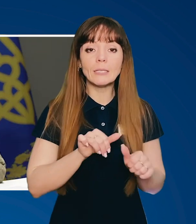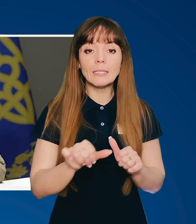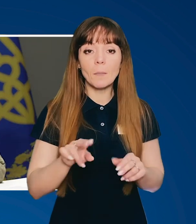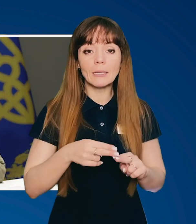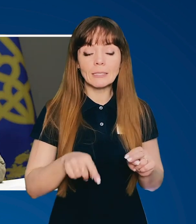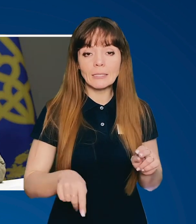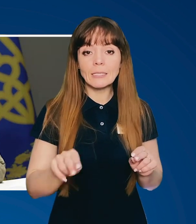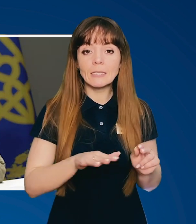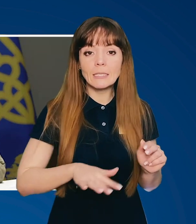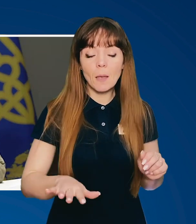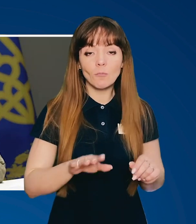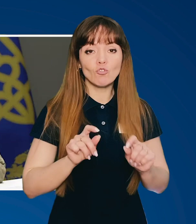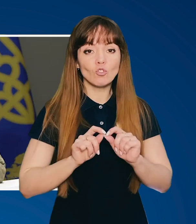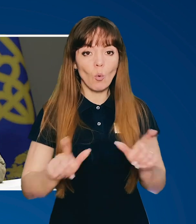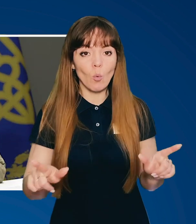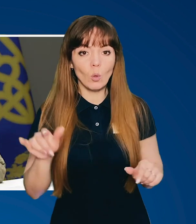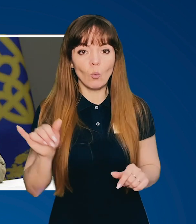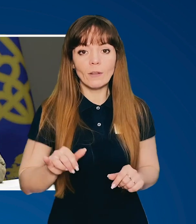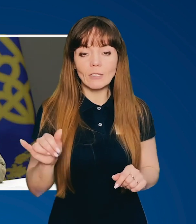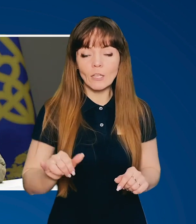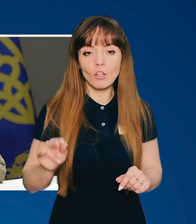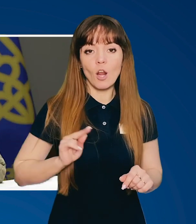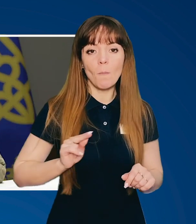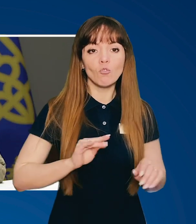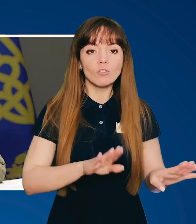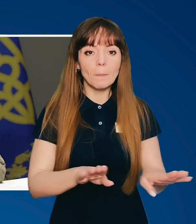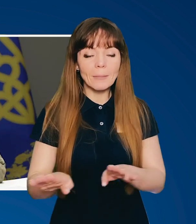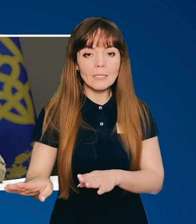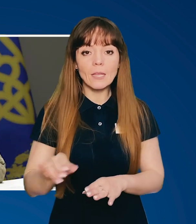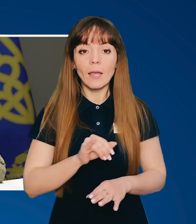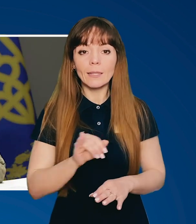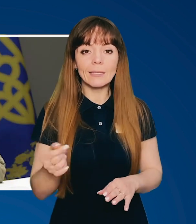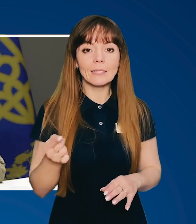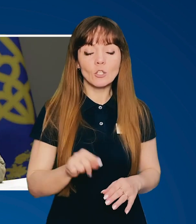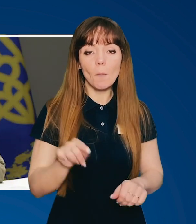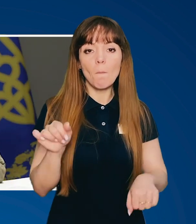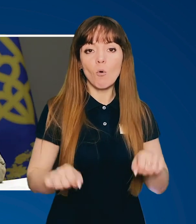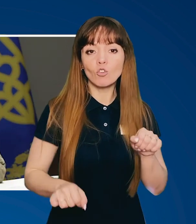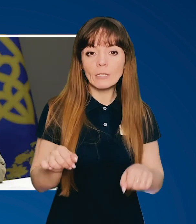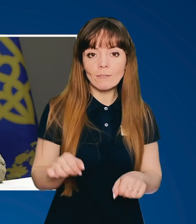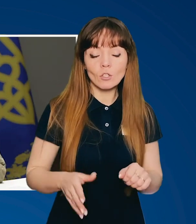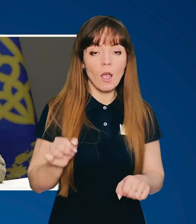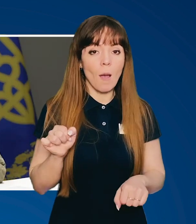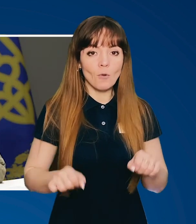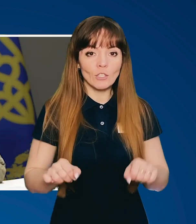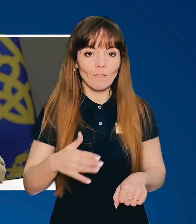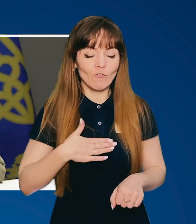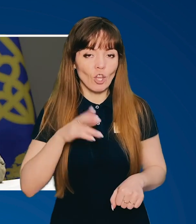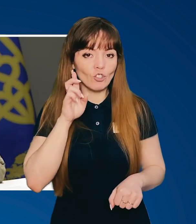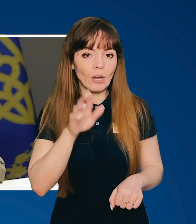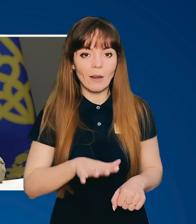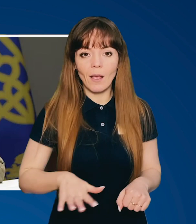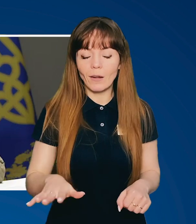бо саме на цих землях, ці школи, університети, робочі місця і ті можливості, а можливості в нашій Україні